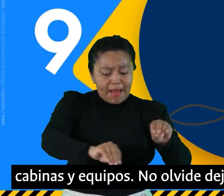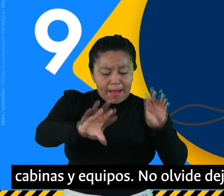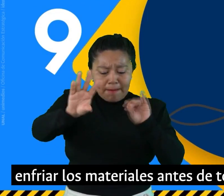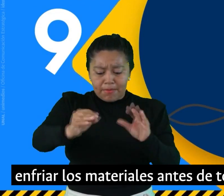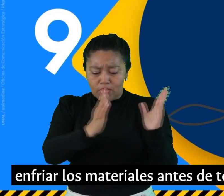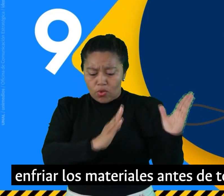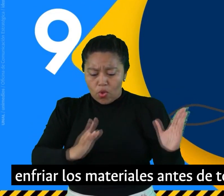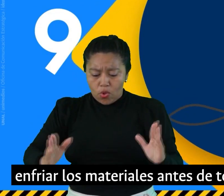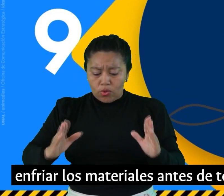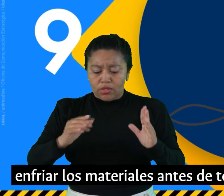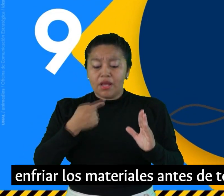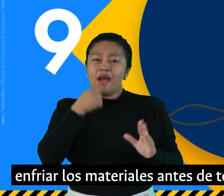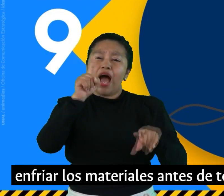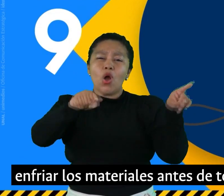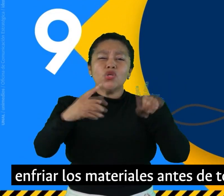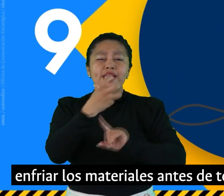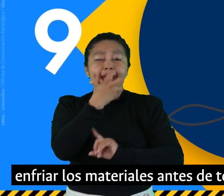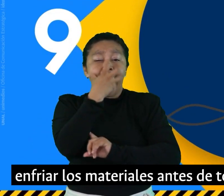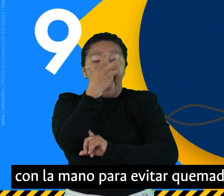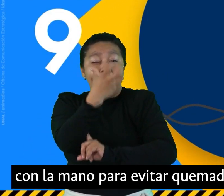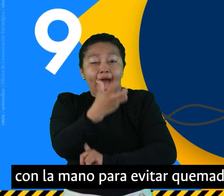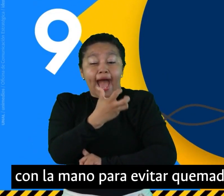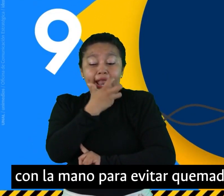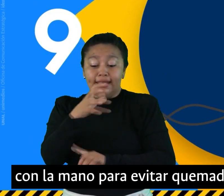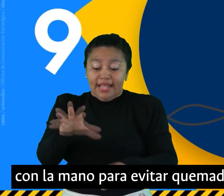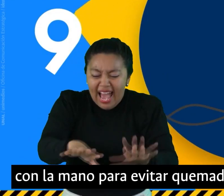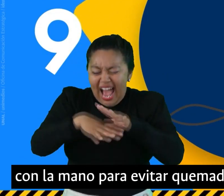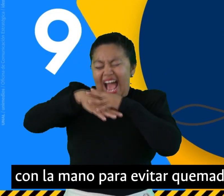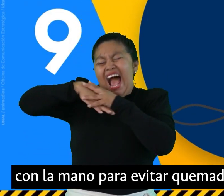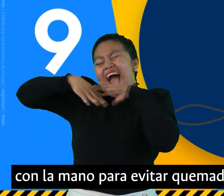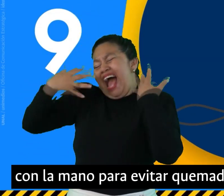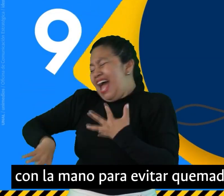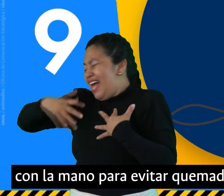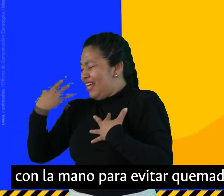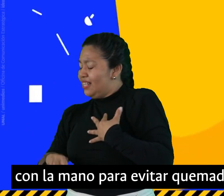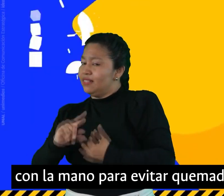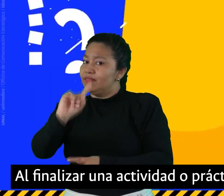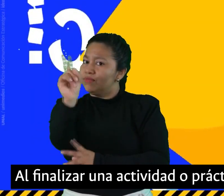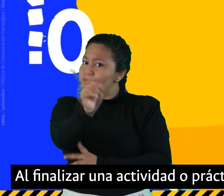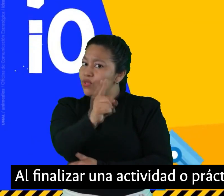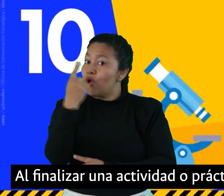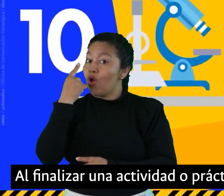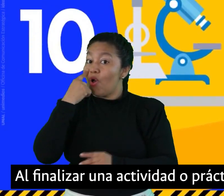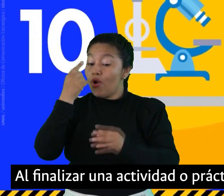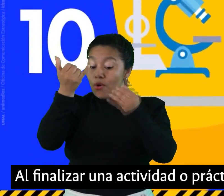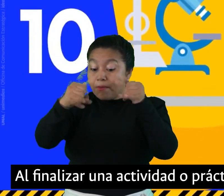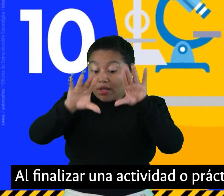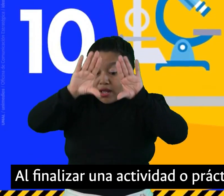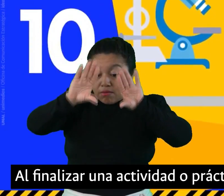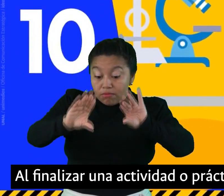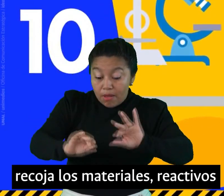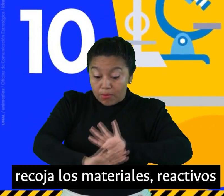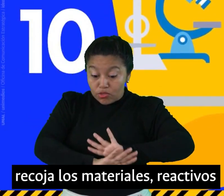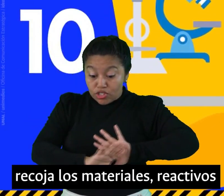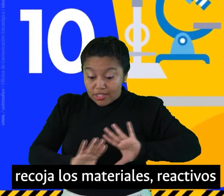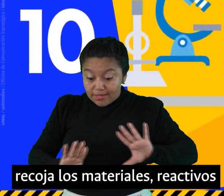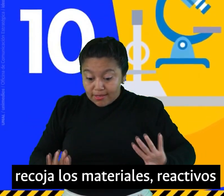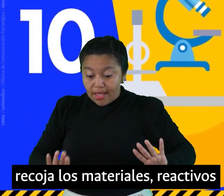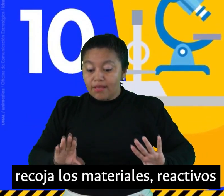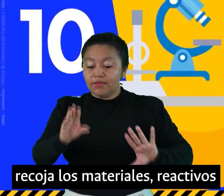dejar enfriar los materiales antes de tomarlos con la mano para evitar quemaduras. Al finalizar una actividad o práctica, recoja los materiales,